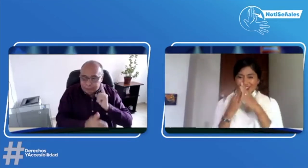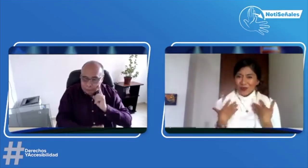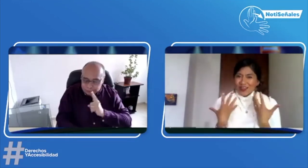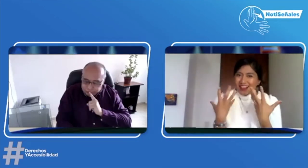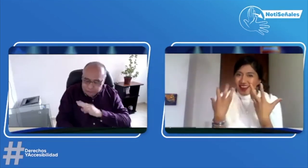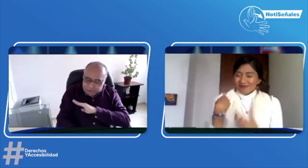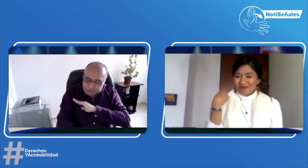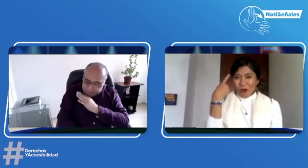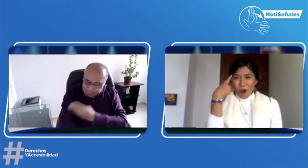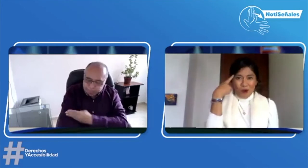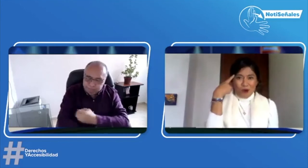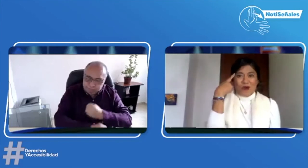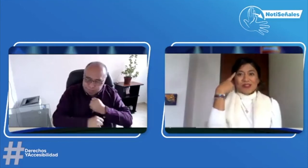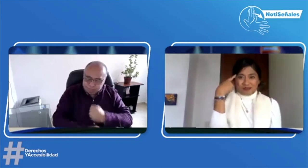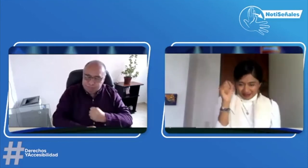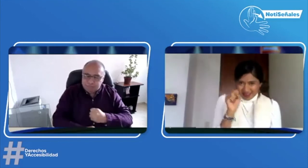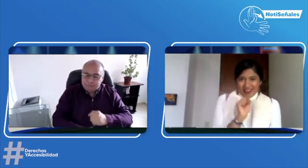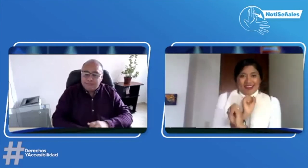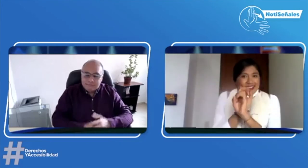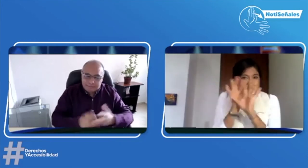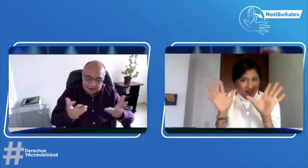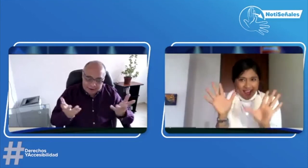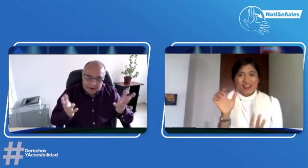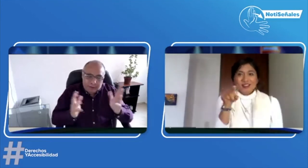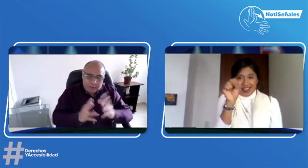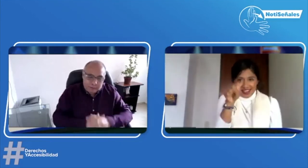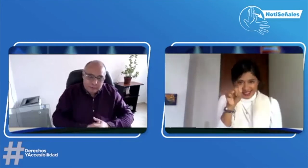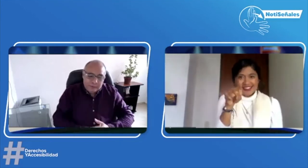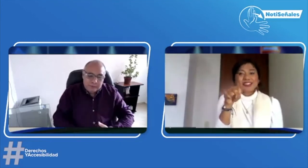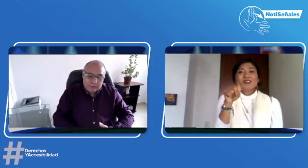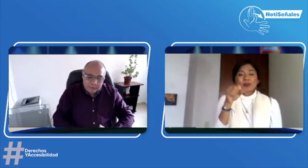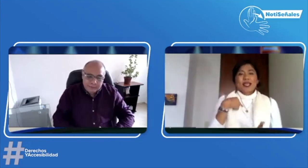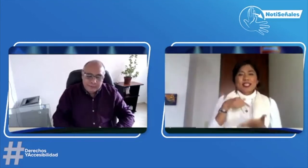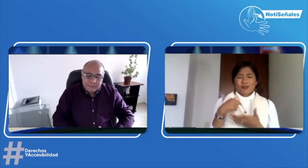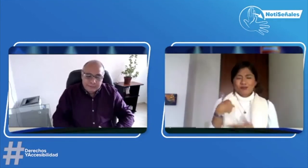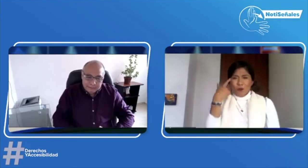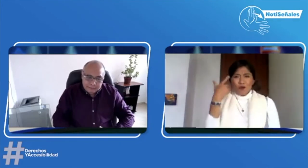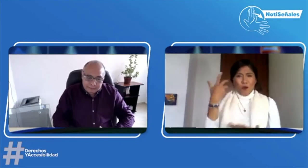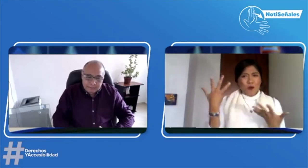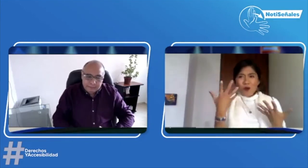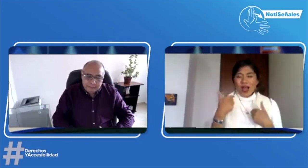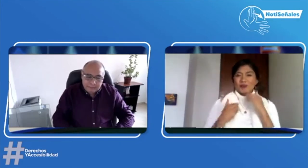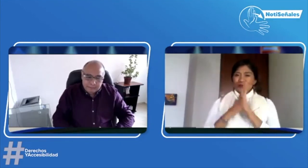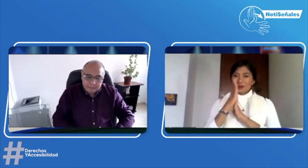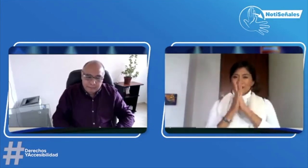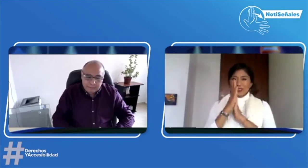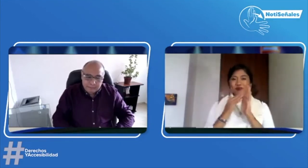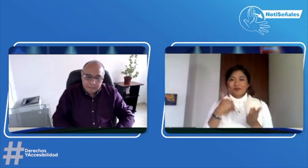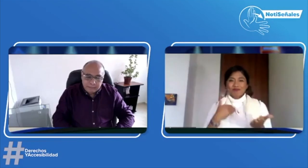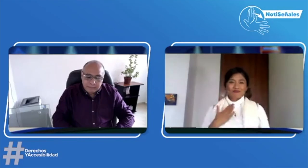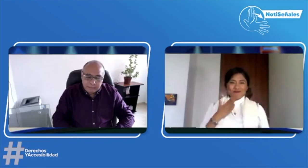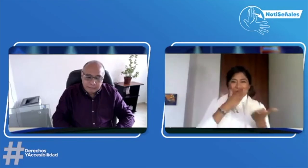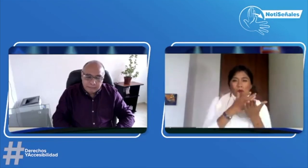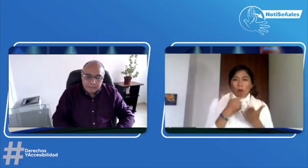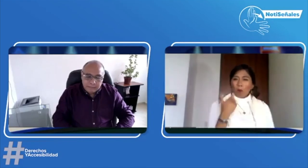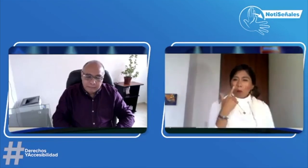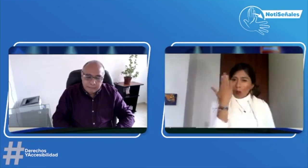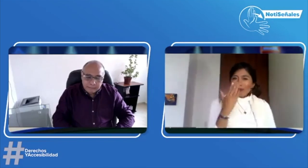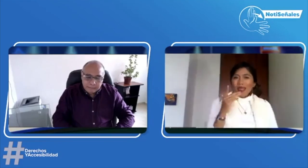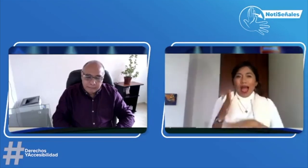yo no puedo. quisiera tener y tengo ansias de poderlo hacer. Claro. claro. Entonces yo quisiera, pues, ir allá.